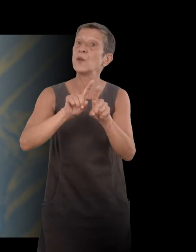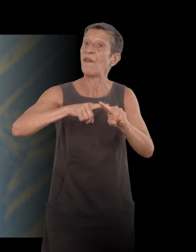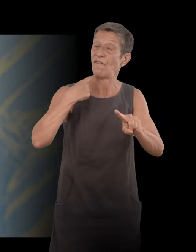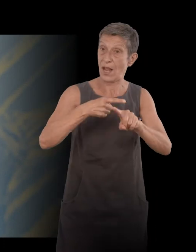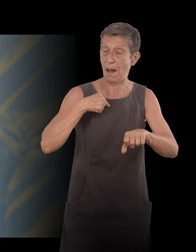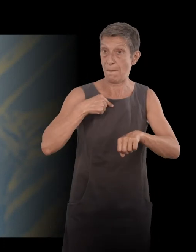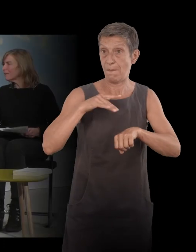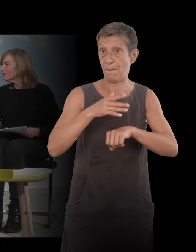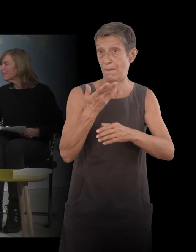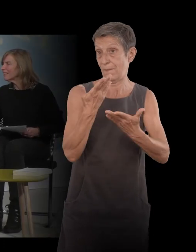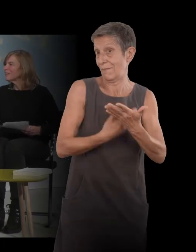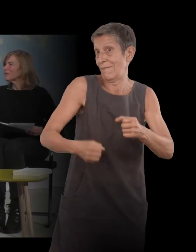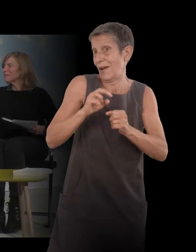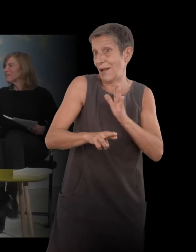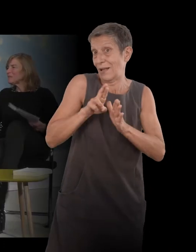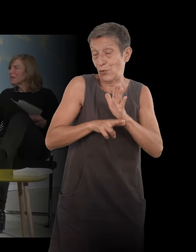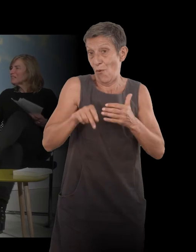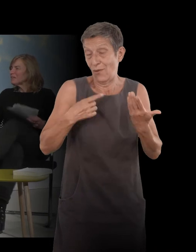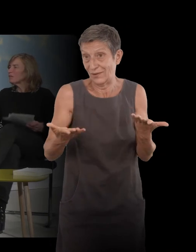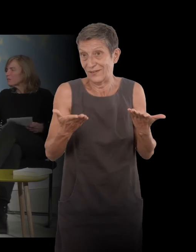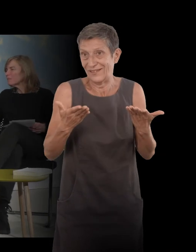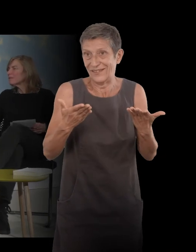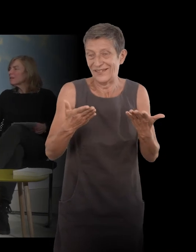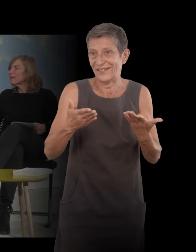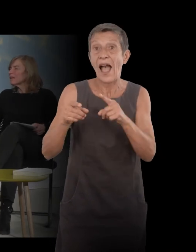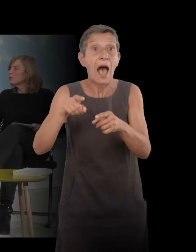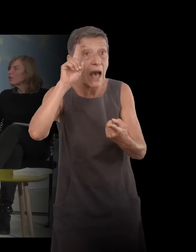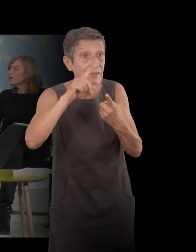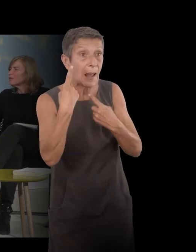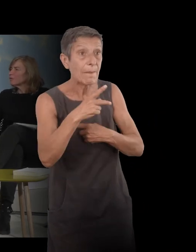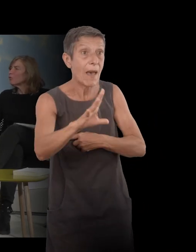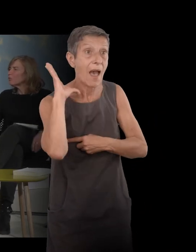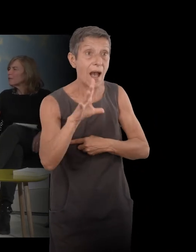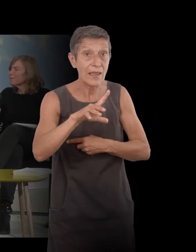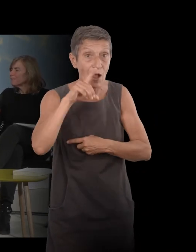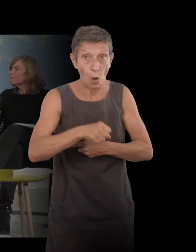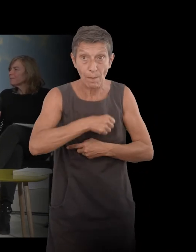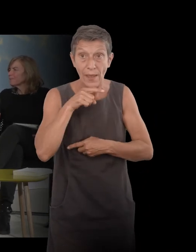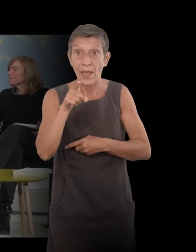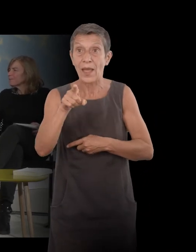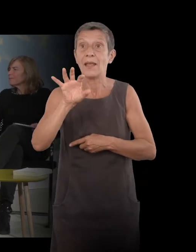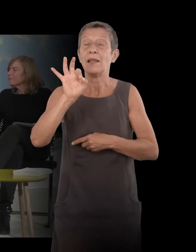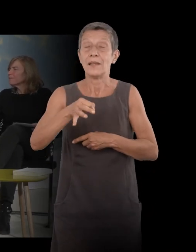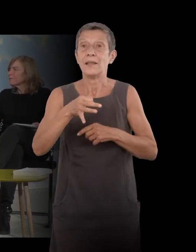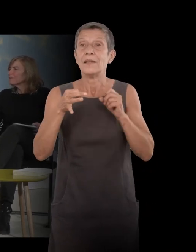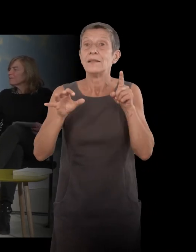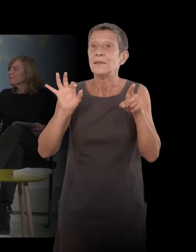arrière-grand-père. C mon arrière-grand-père. Qui est parti à New York et qui s fait refouler. Qui est à l'origine du film Résident, à